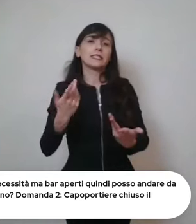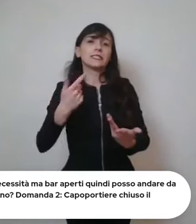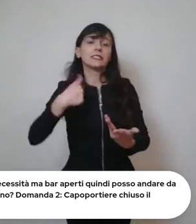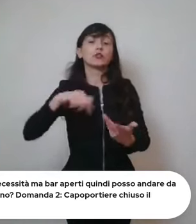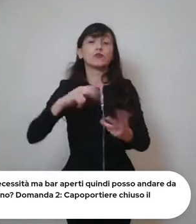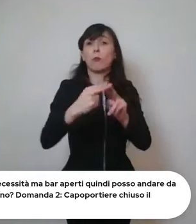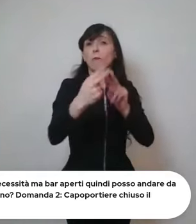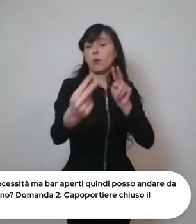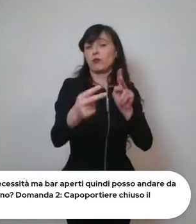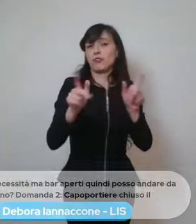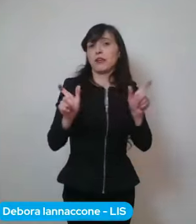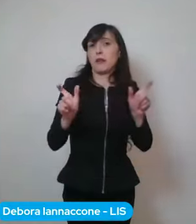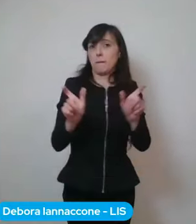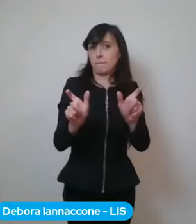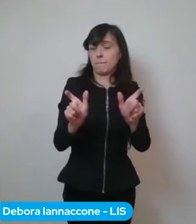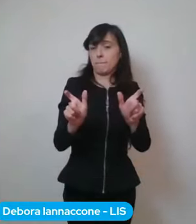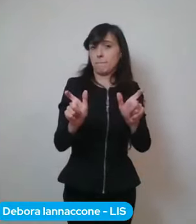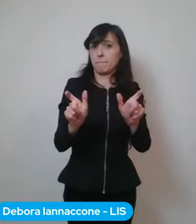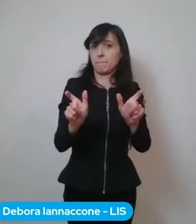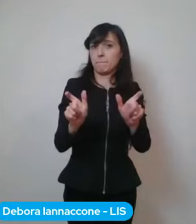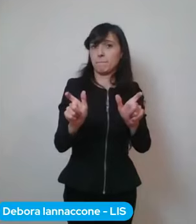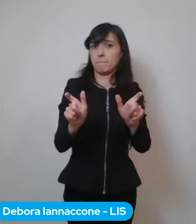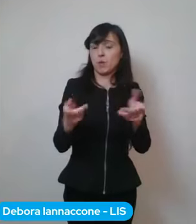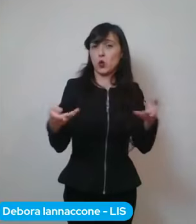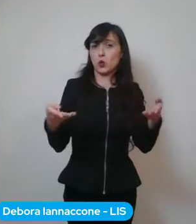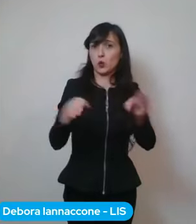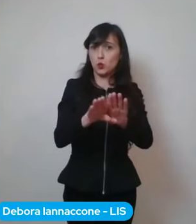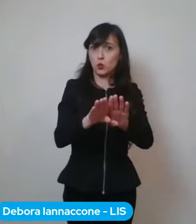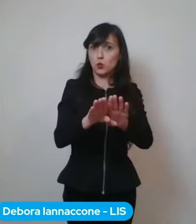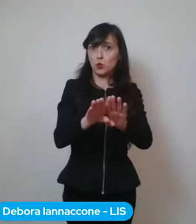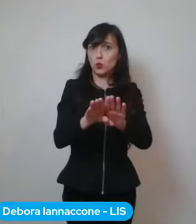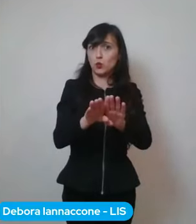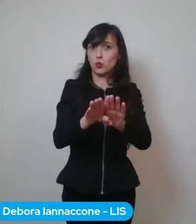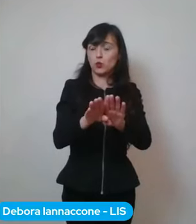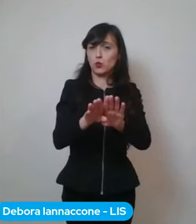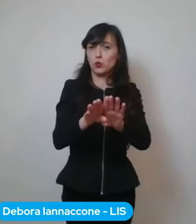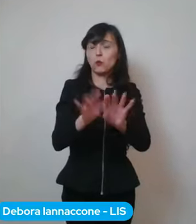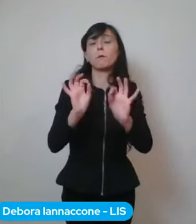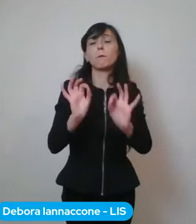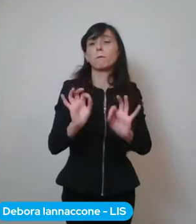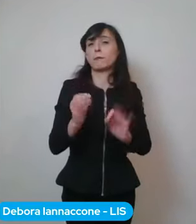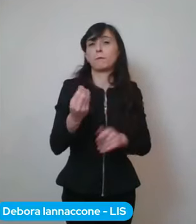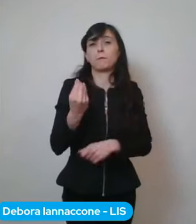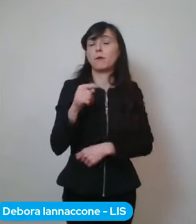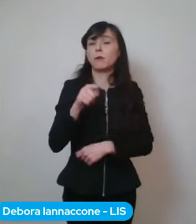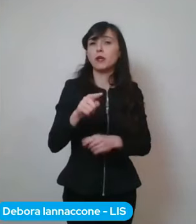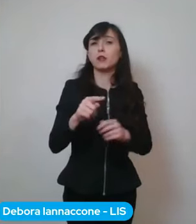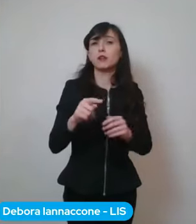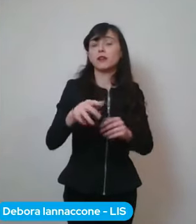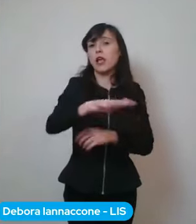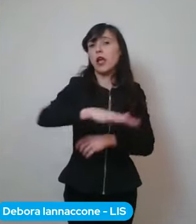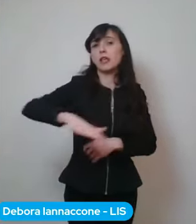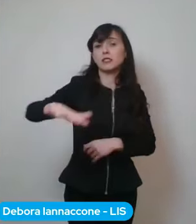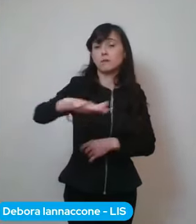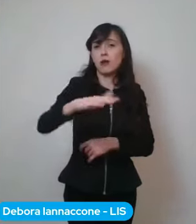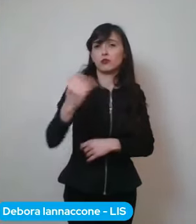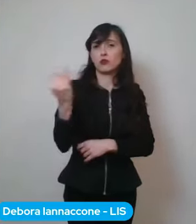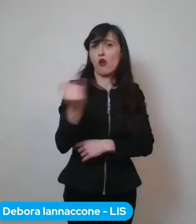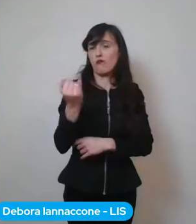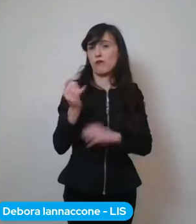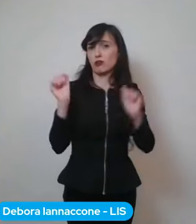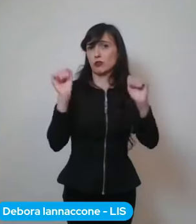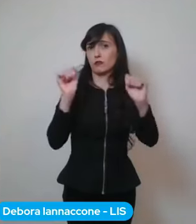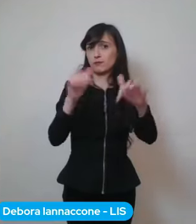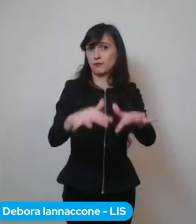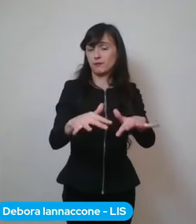il pontile proprio perché è un uno spazio che è facilmente delimitabile e che diciamo per la sua